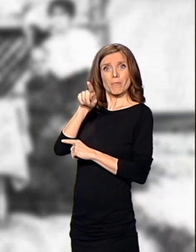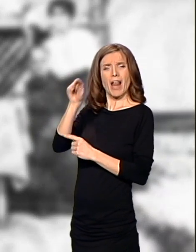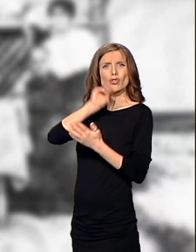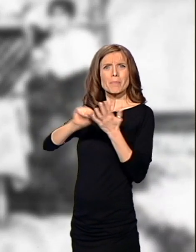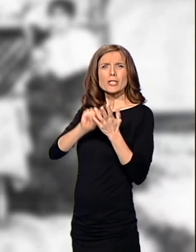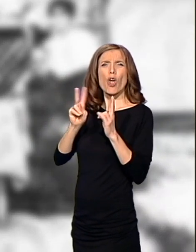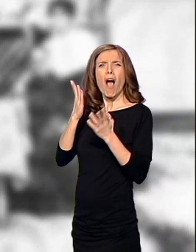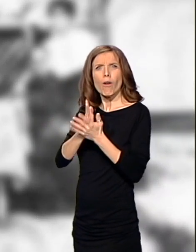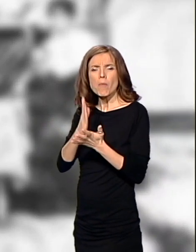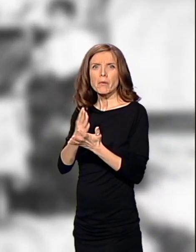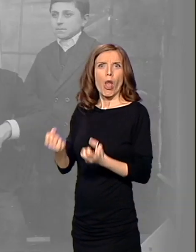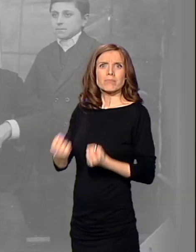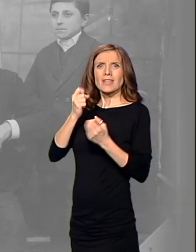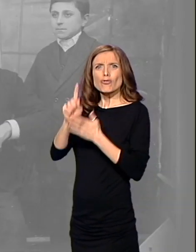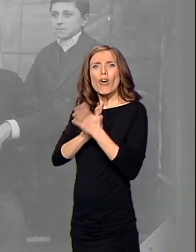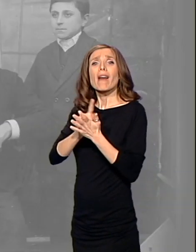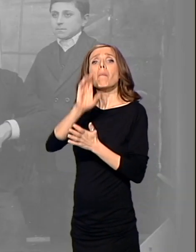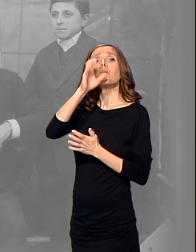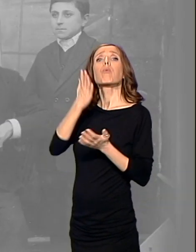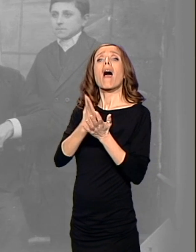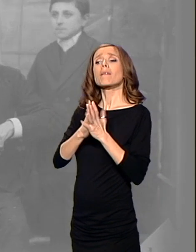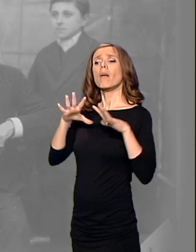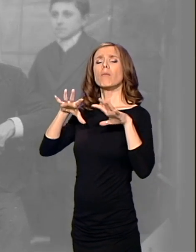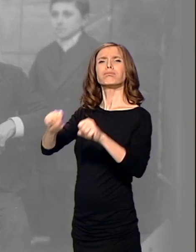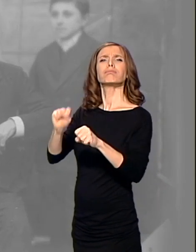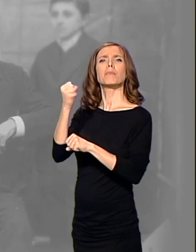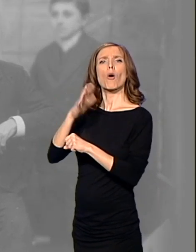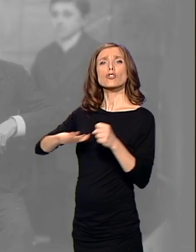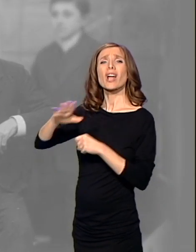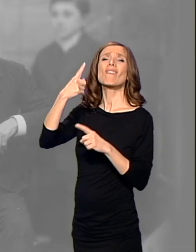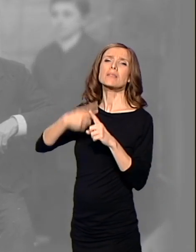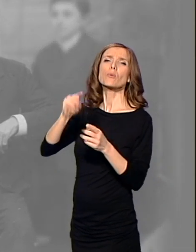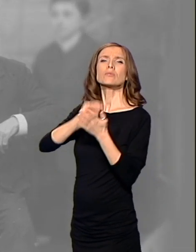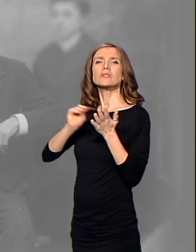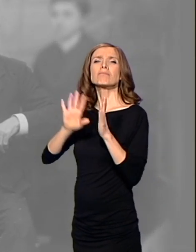o bugarskoj okupaciji požarevačkog kraja, ali beleži i ličnu tragediju.